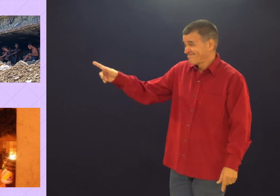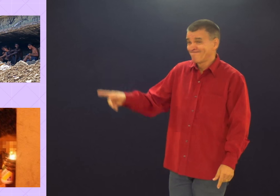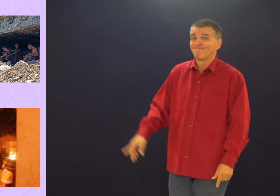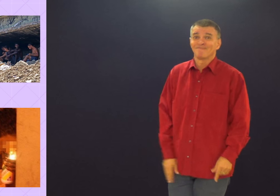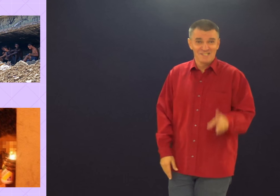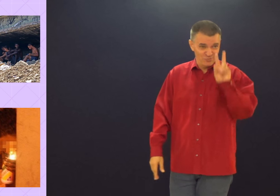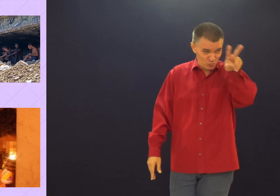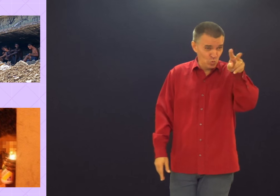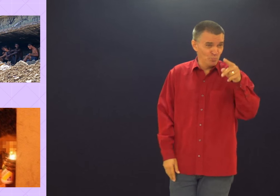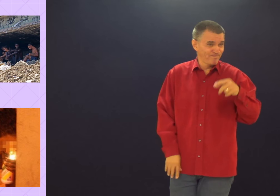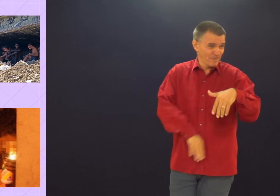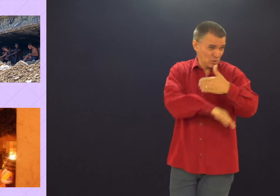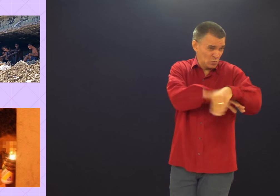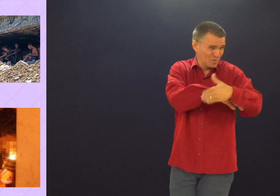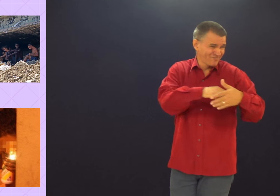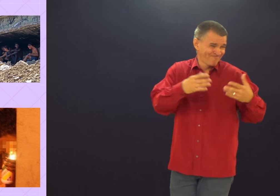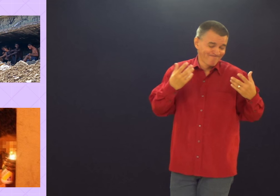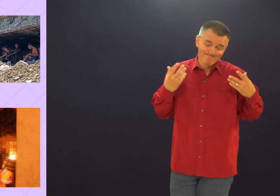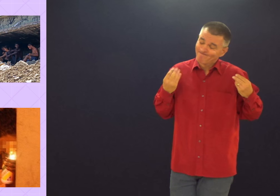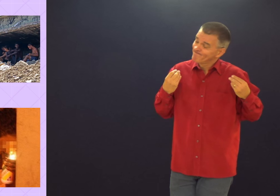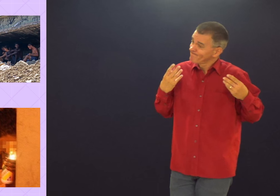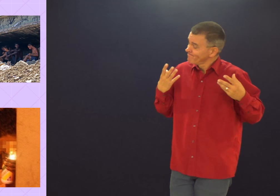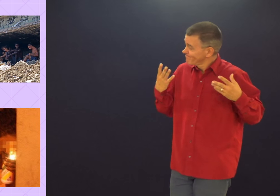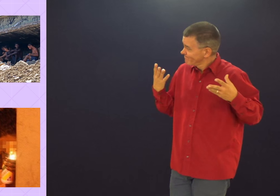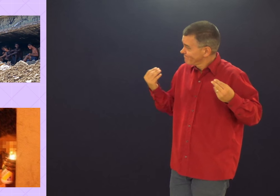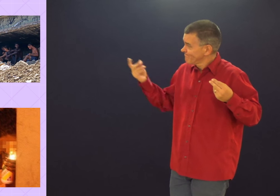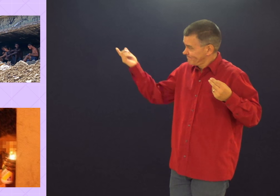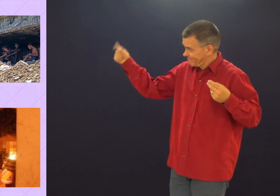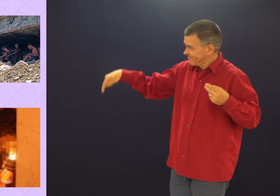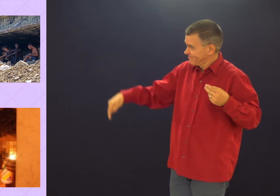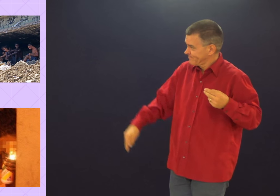Isso aí também tem os pontos. Boca de fumo. Essas coisas.